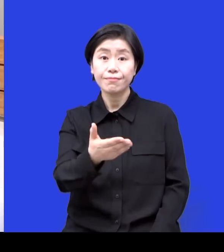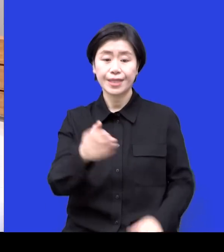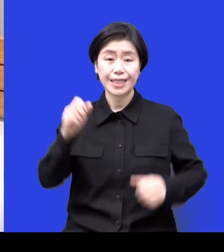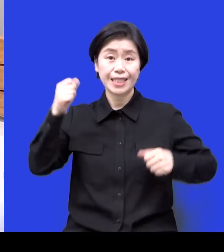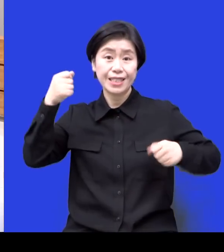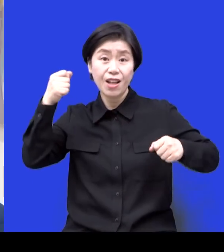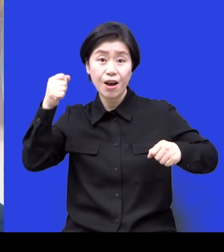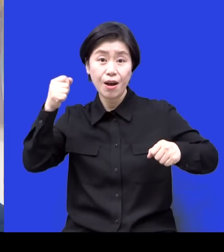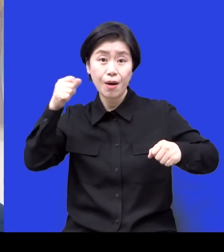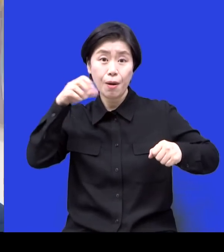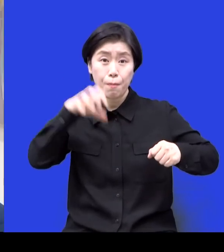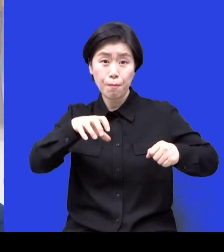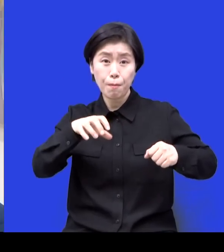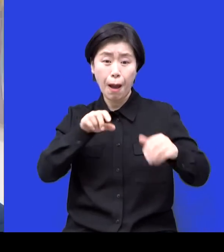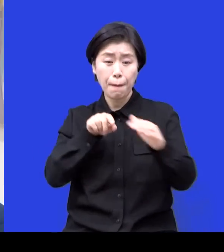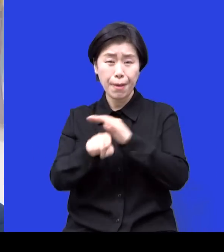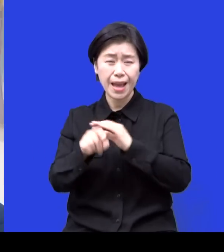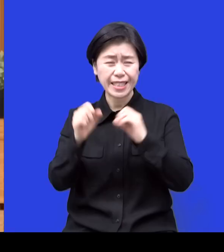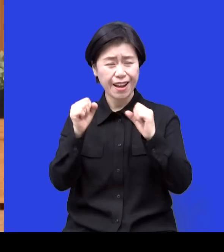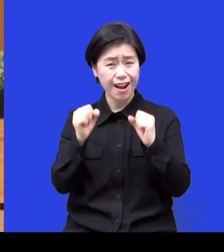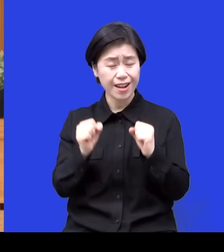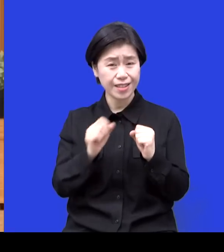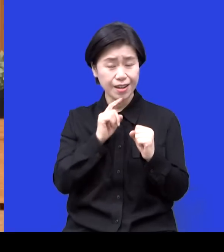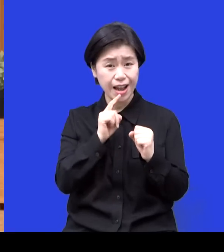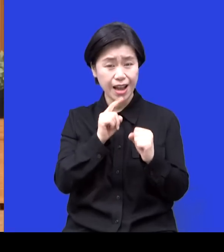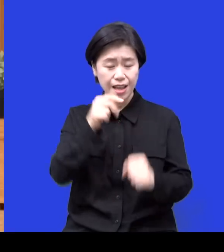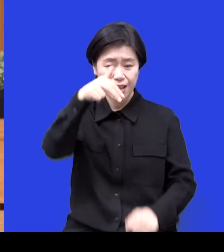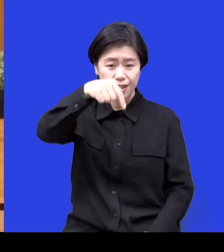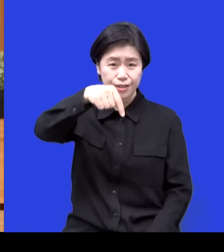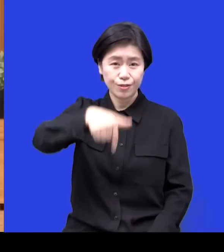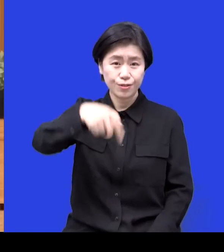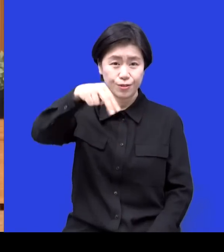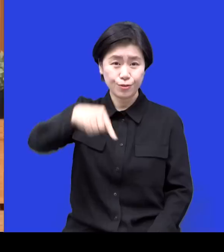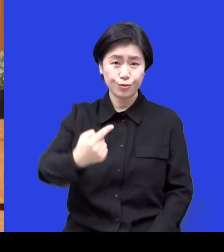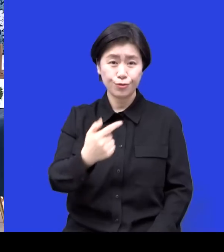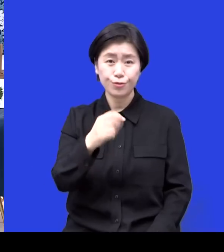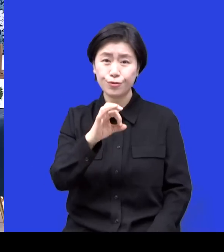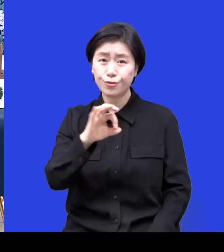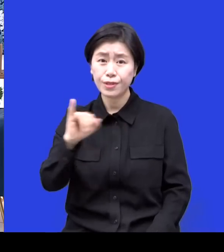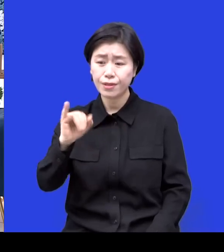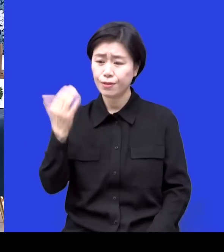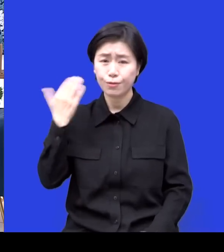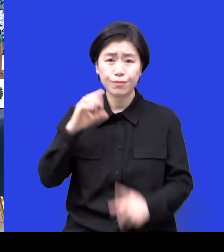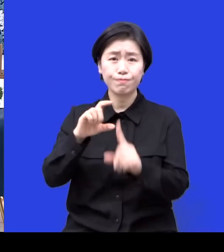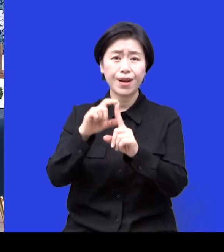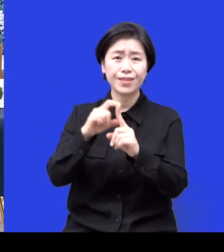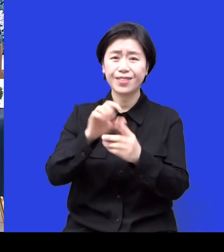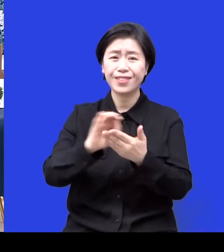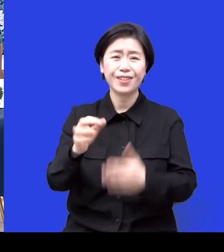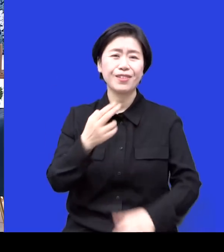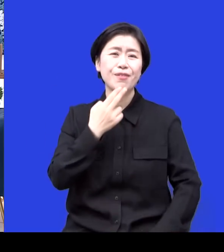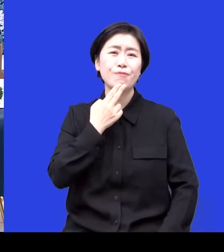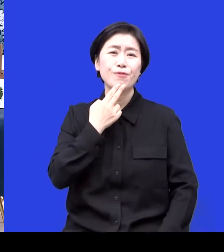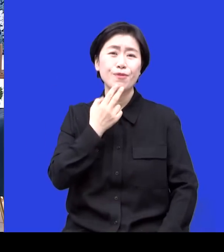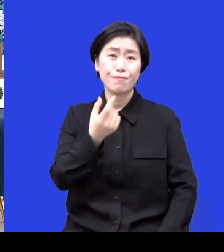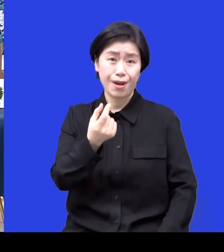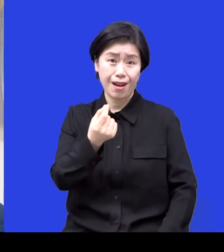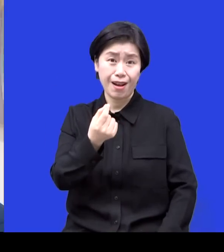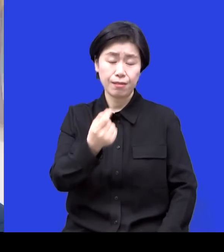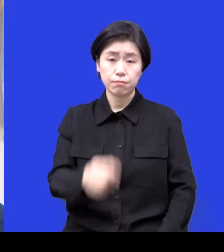했을까요? 요즘 MZ세대에게 죽순이라는 표현을 사실은 안 사용하지 않는 표현이거든요 죽돌이 죽순이 제 때는